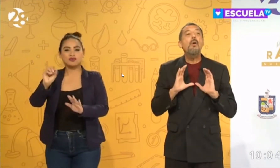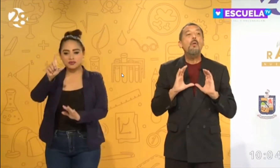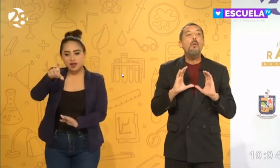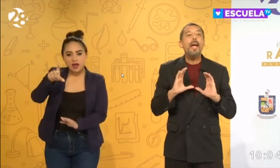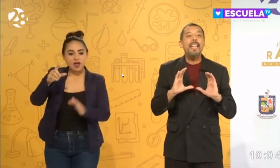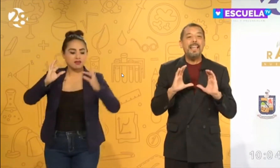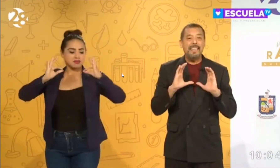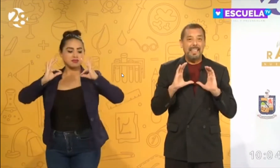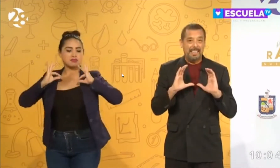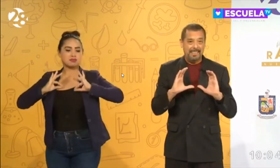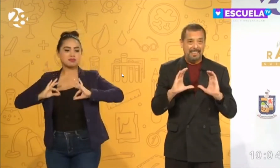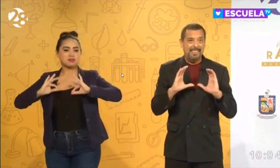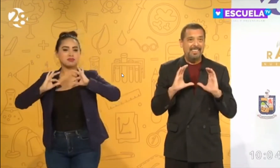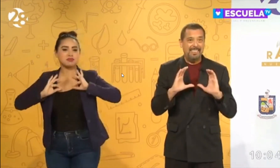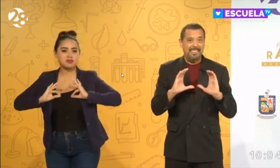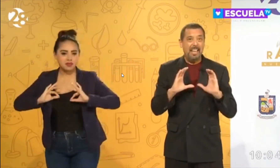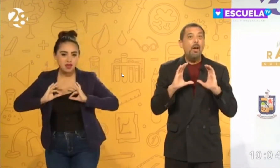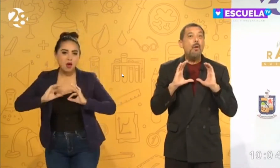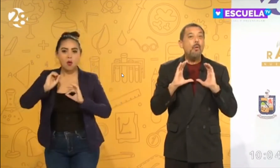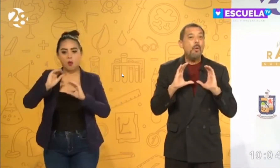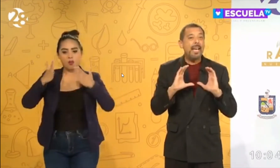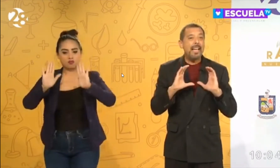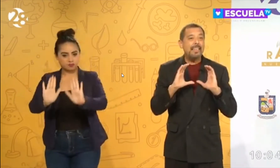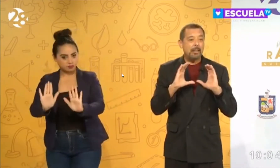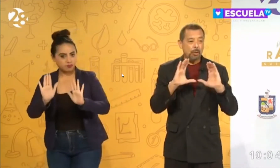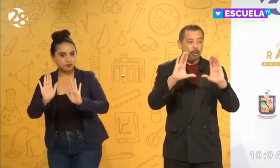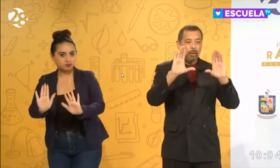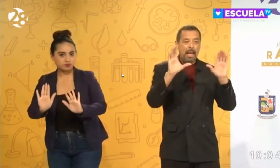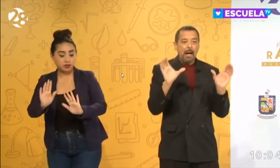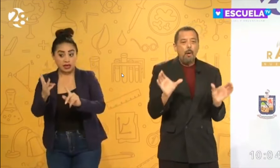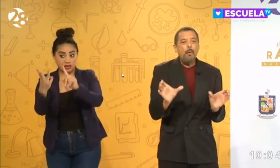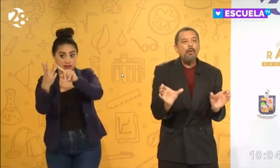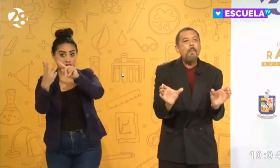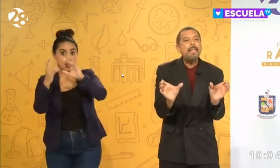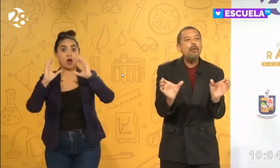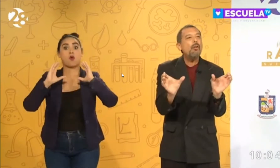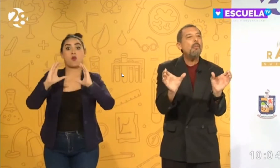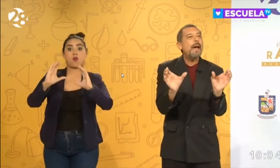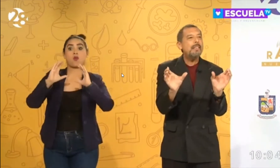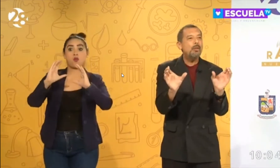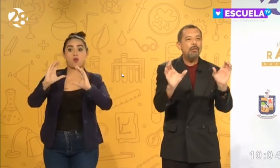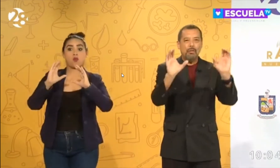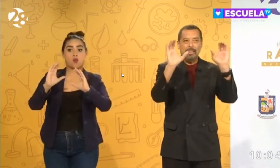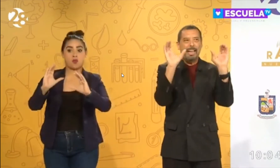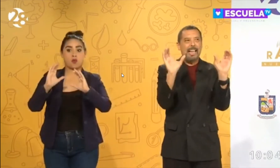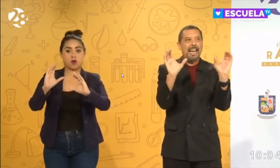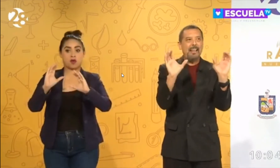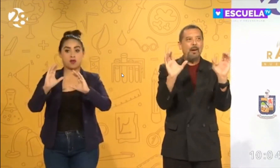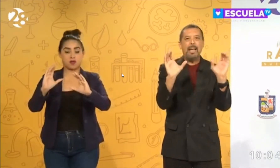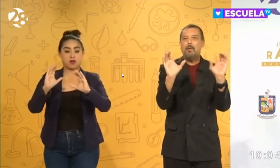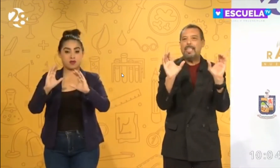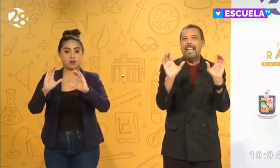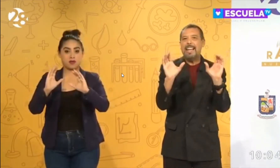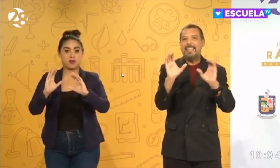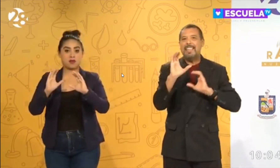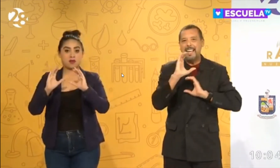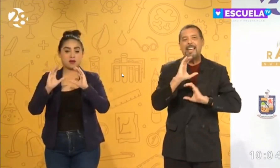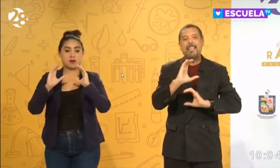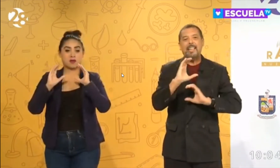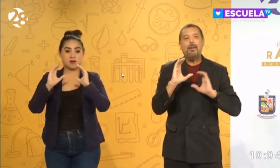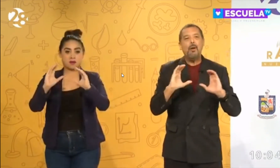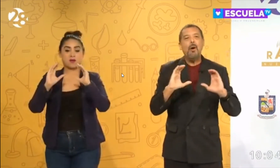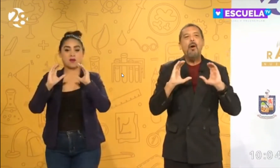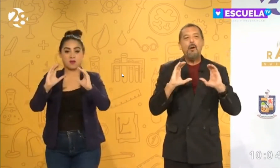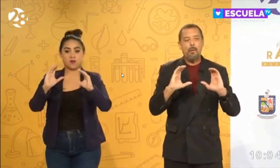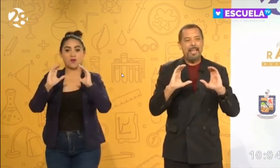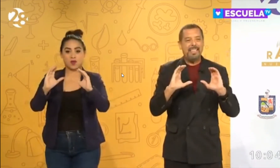cuídate, cuídate. Son como tomando dos vasos, lo que nos queda la seña ahí,